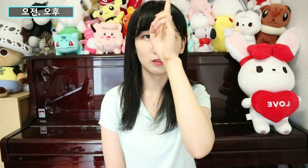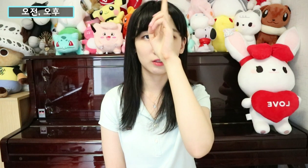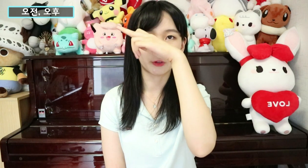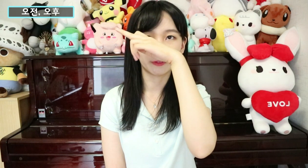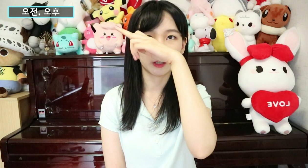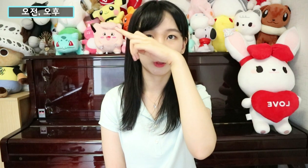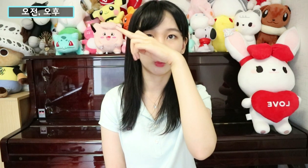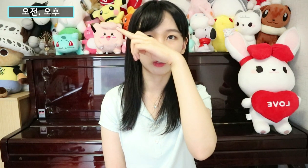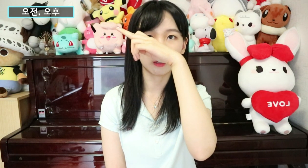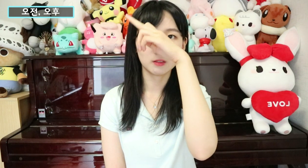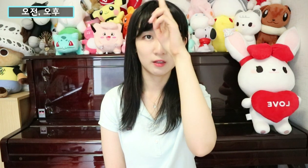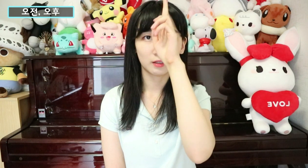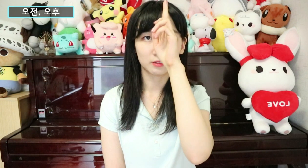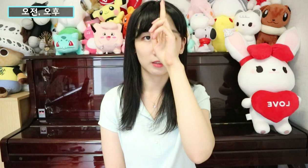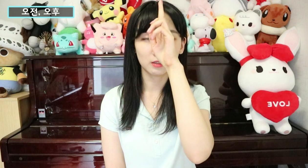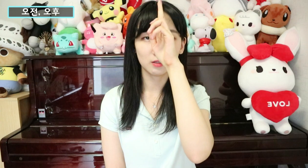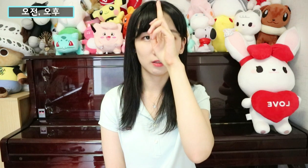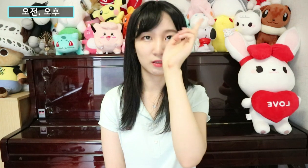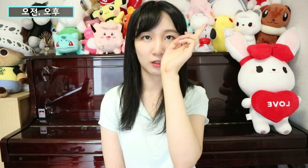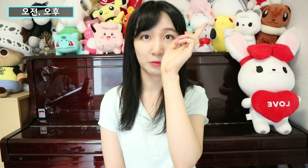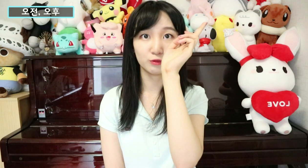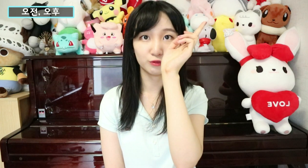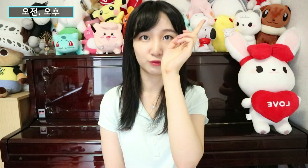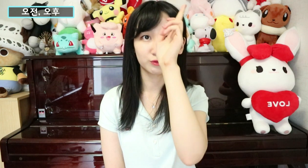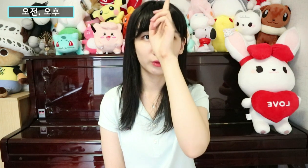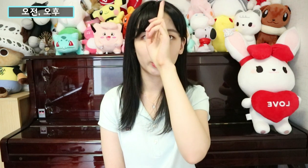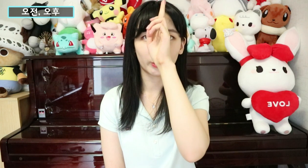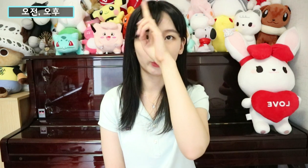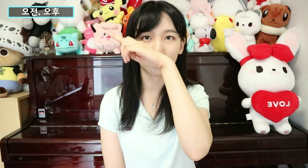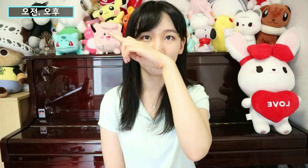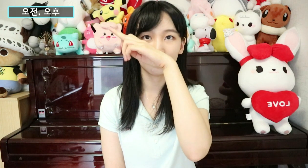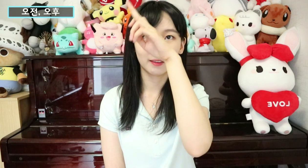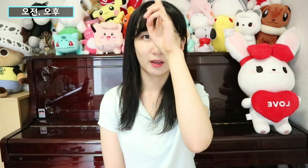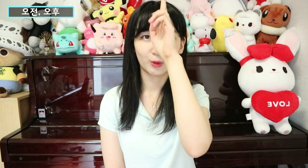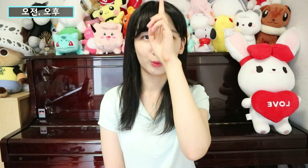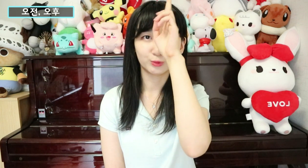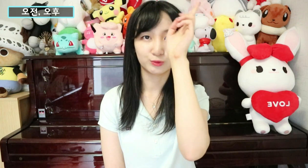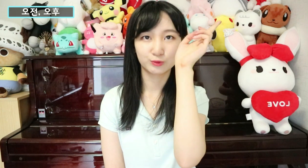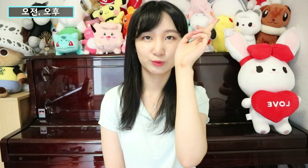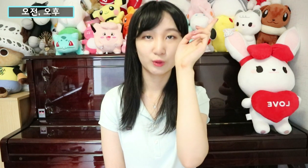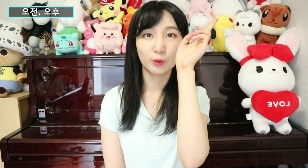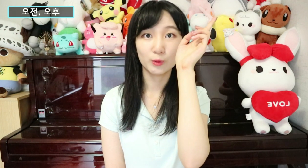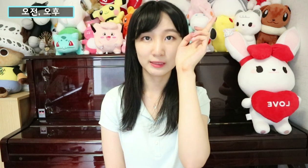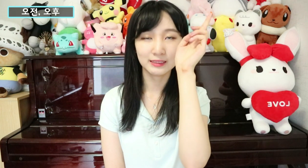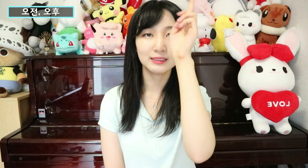전 하면 오전. 이렇게 하면 후. 오전, 오후. 혹은